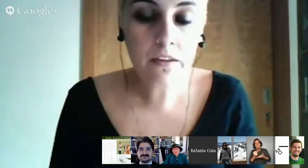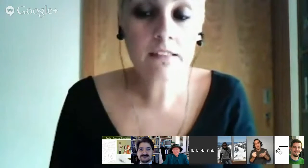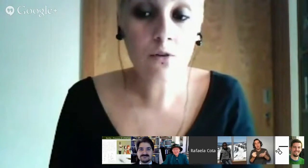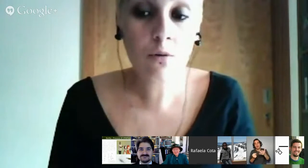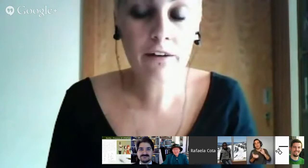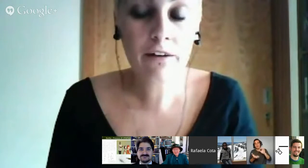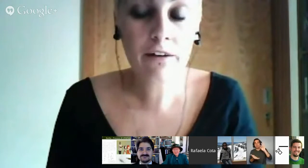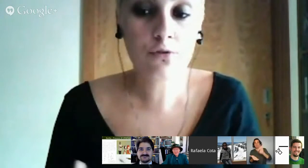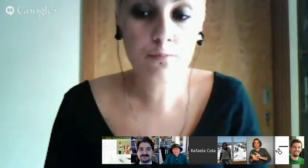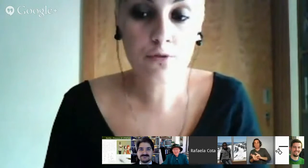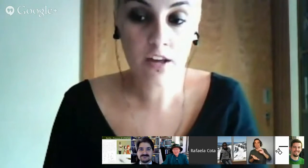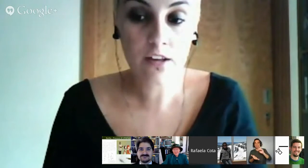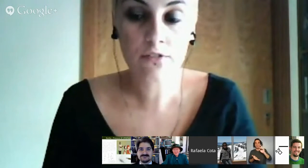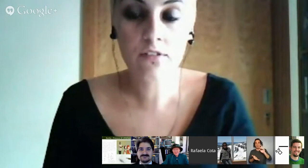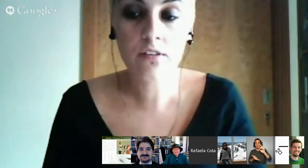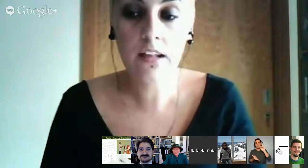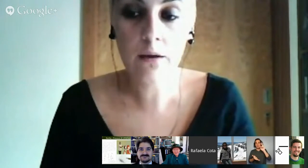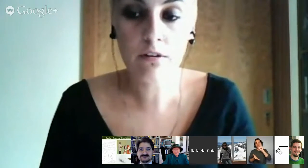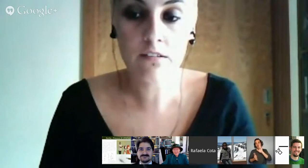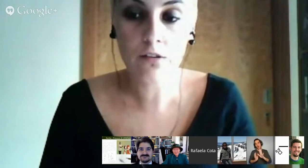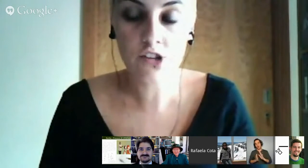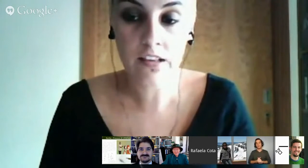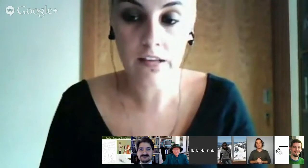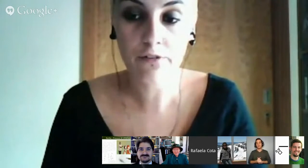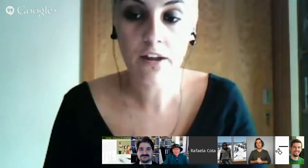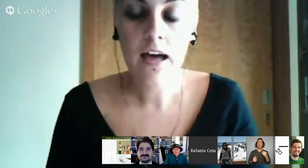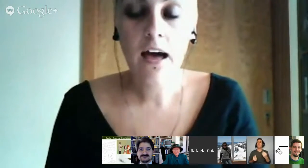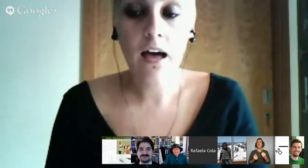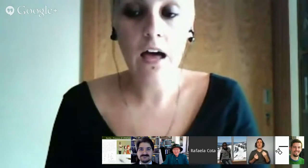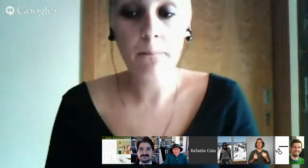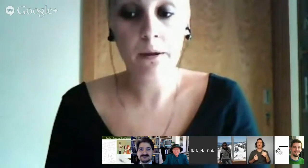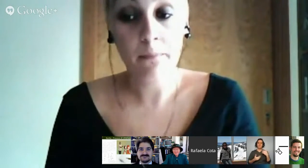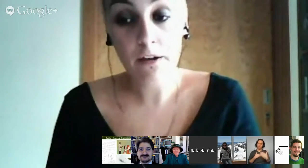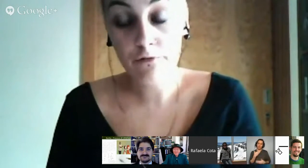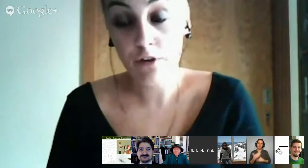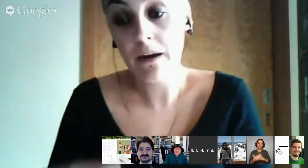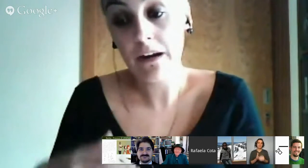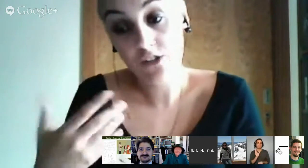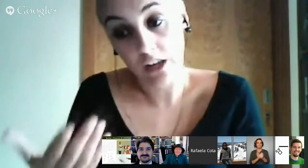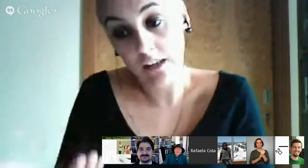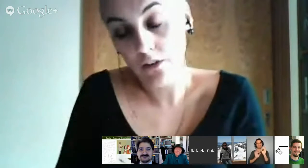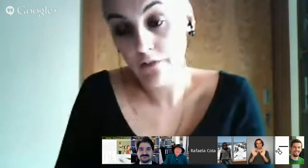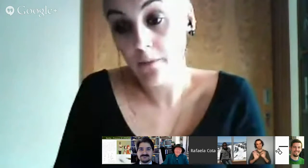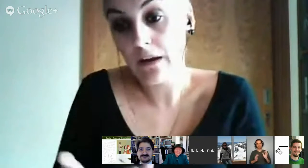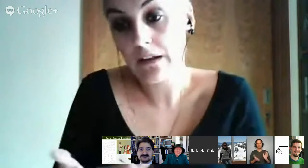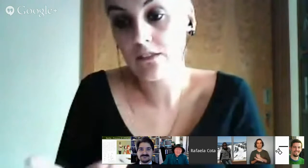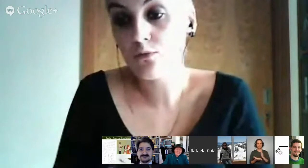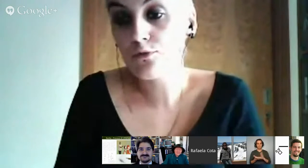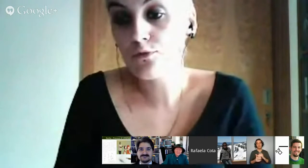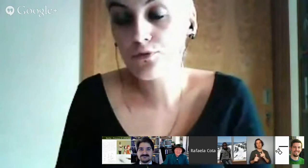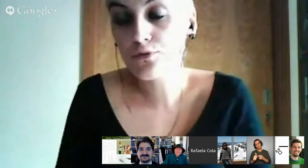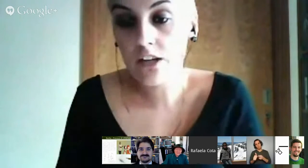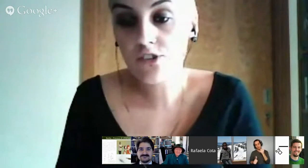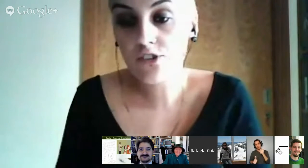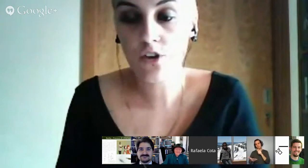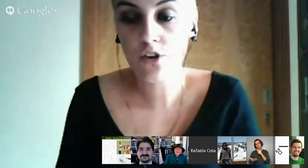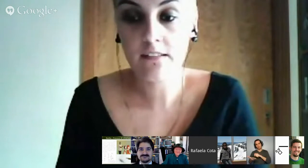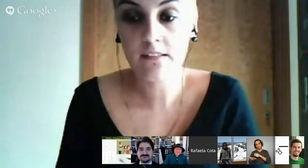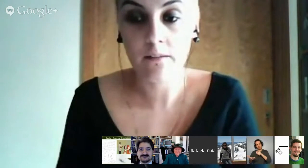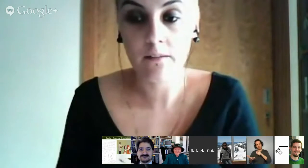Então, como é que foi todo o processo de elaboração deste livro? Primeiro, foi a parte de escrita, foi a parte do português, da história em